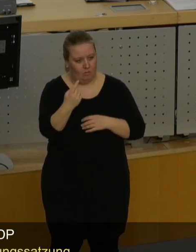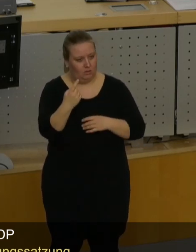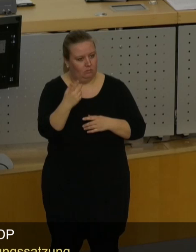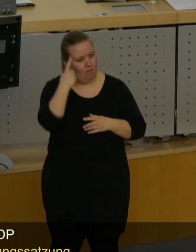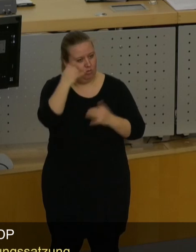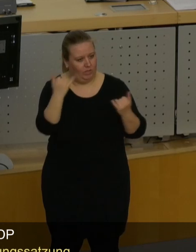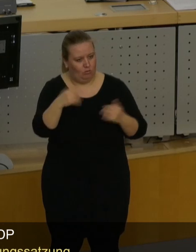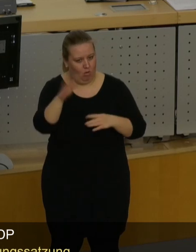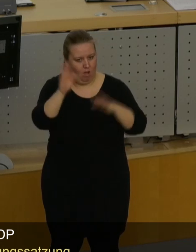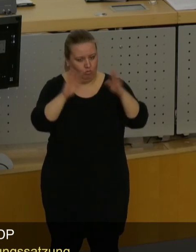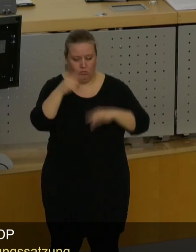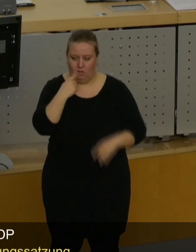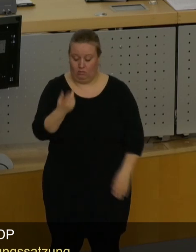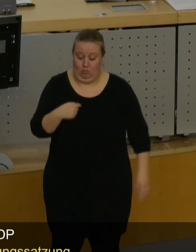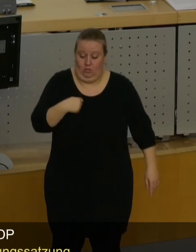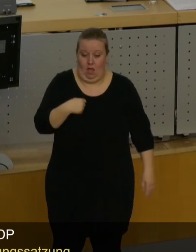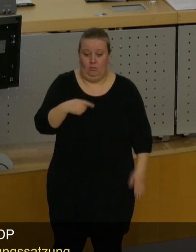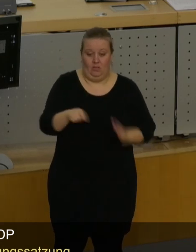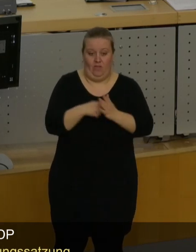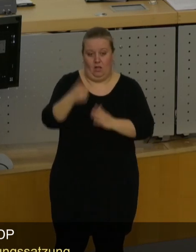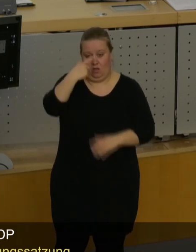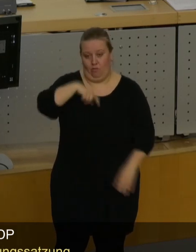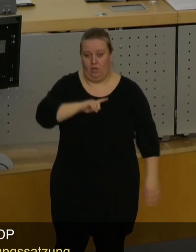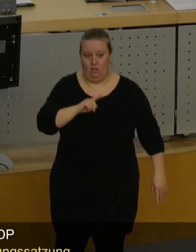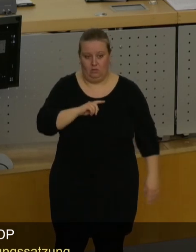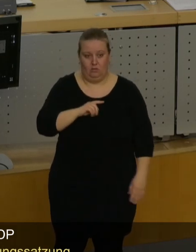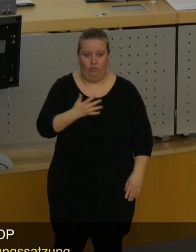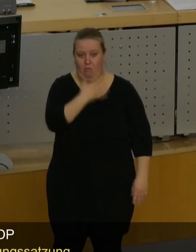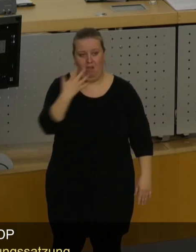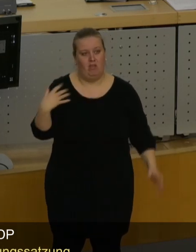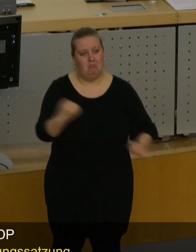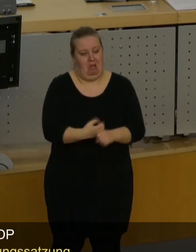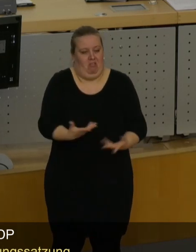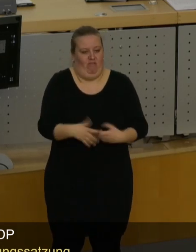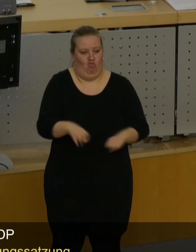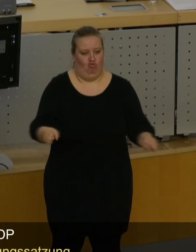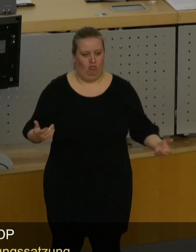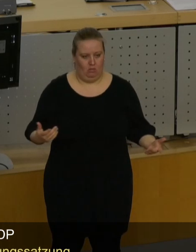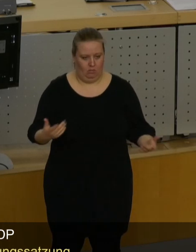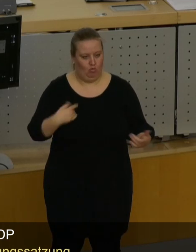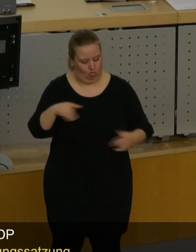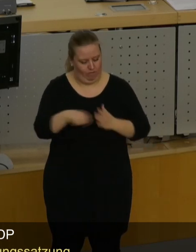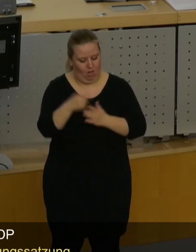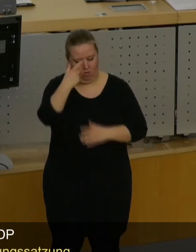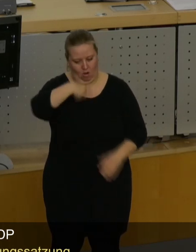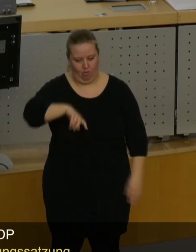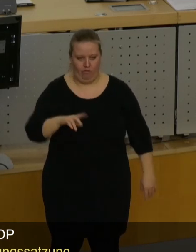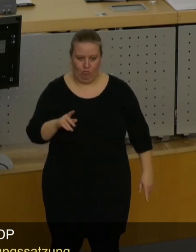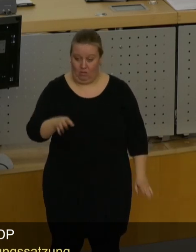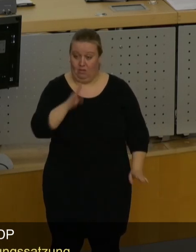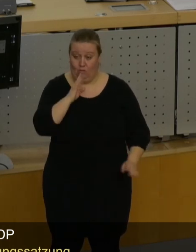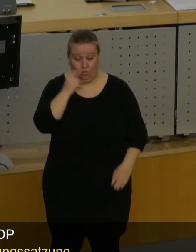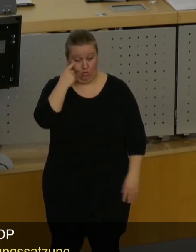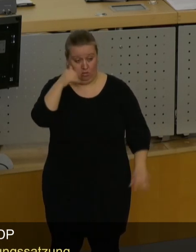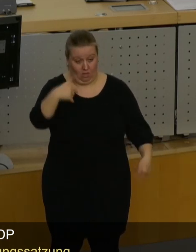kommt, das zu abzustimmen. Da hat er gesagt, ich bin gewählt worden jetzt, jetzt kann ich fünf Jahre noch machen, was ich will. Dafür sind wir gewählt worden. Und da gibt es genug